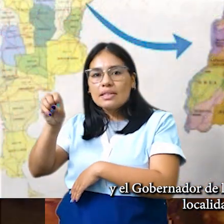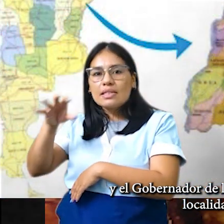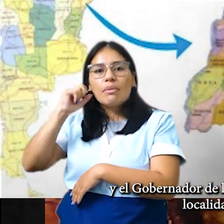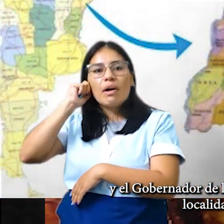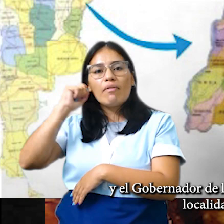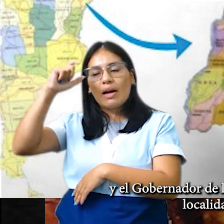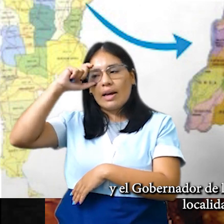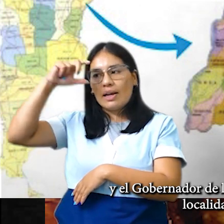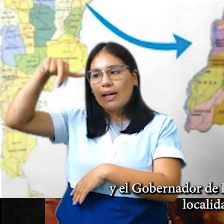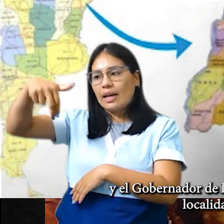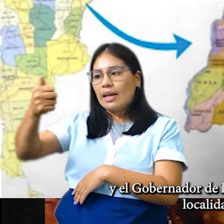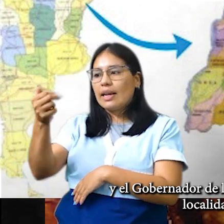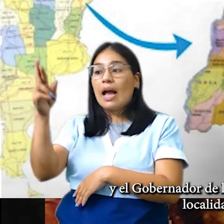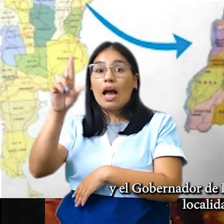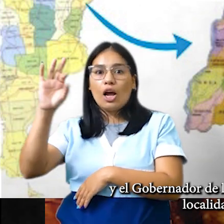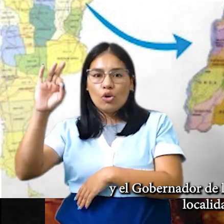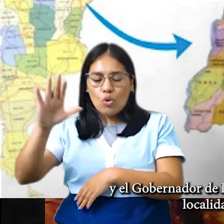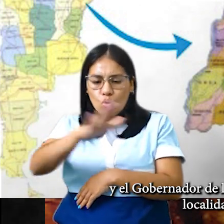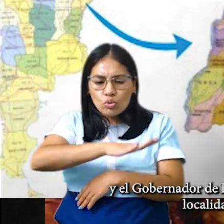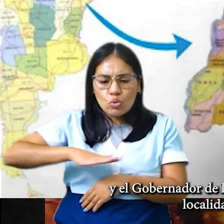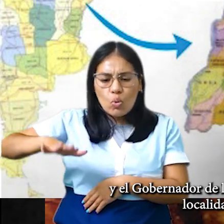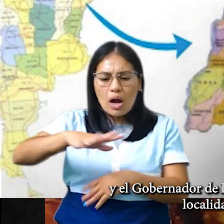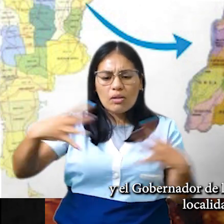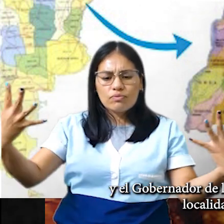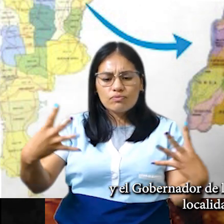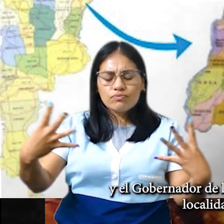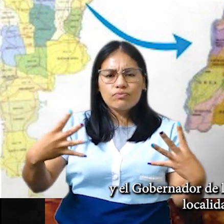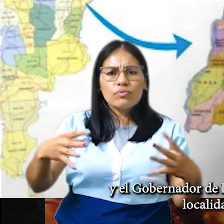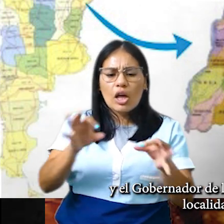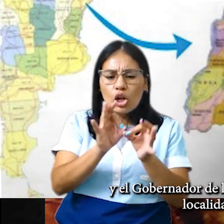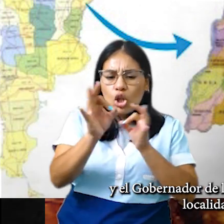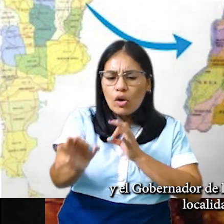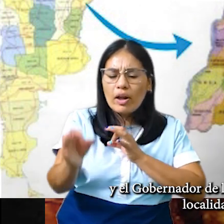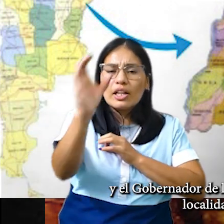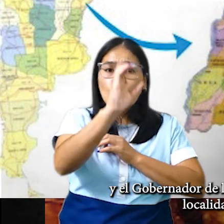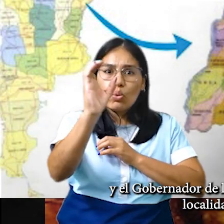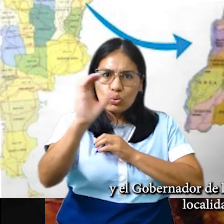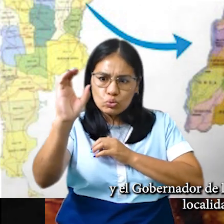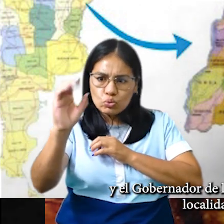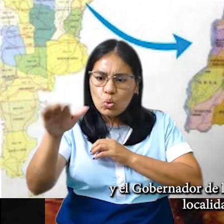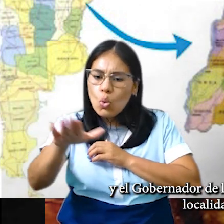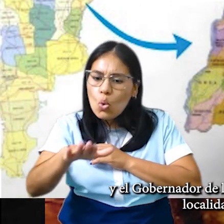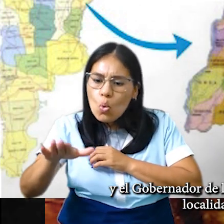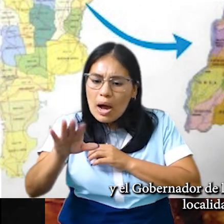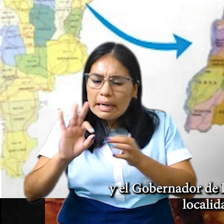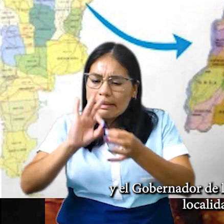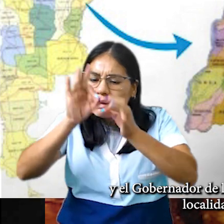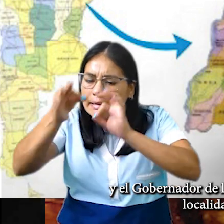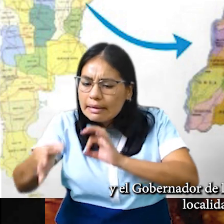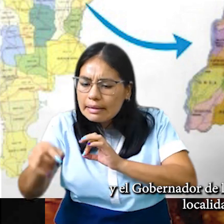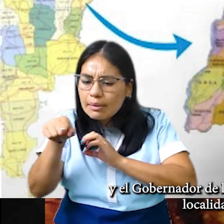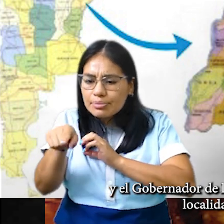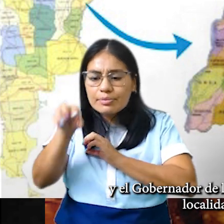En la localidad de Curuzú, Coatiá, en el paraje Pago Largo.